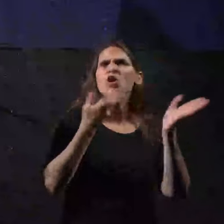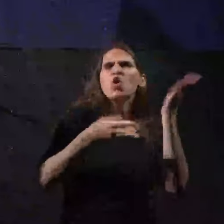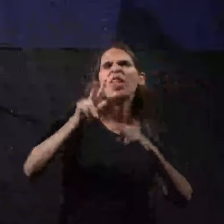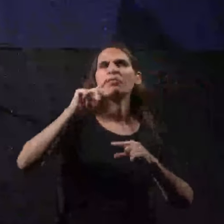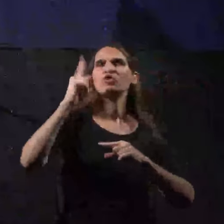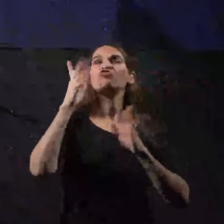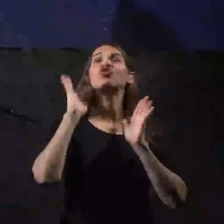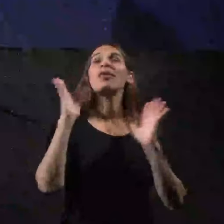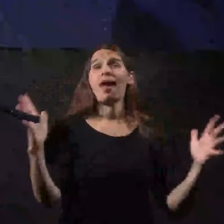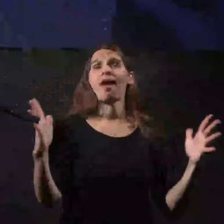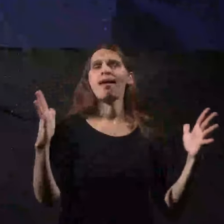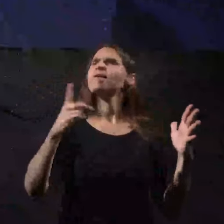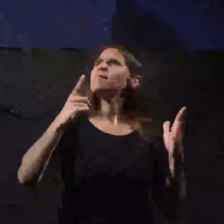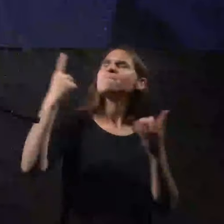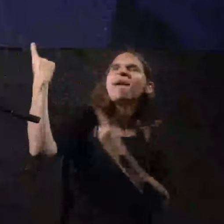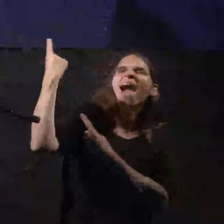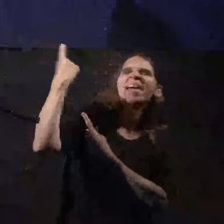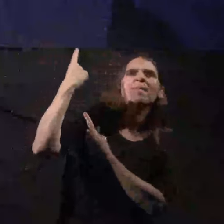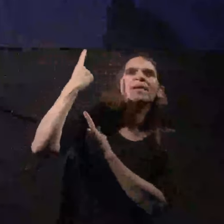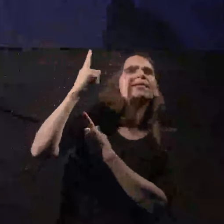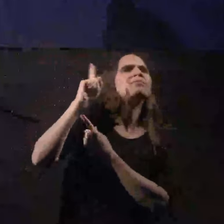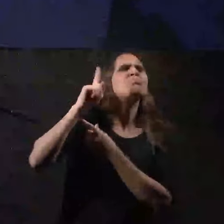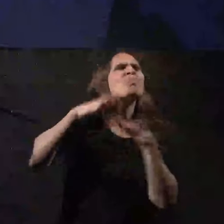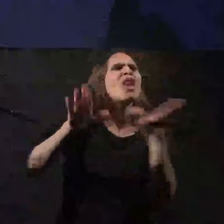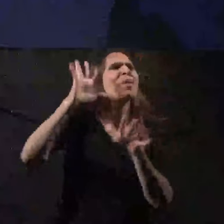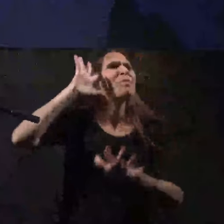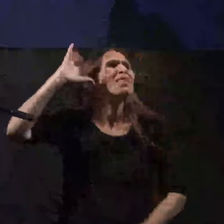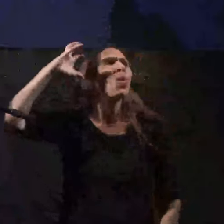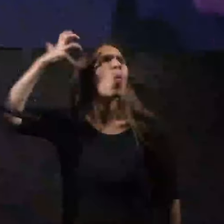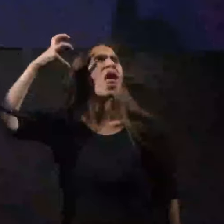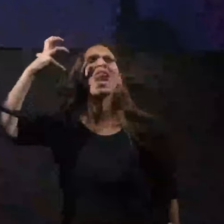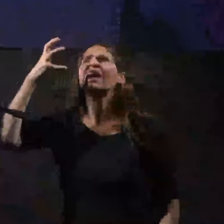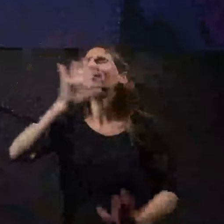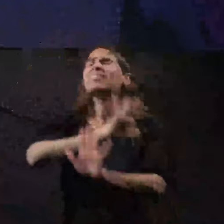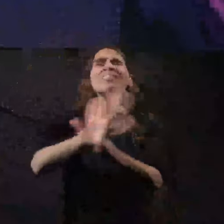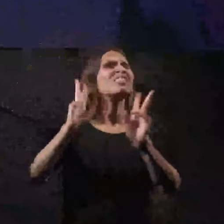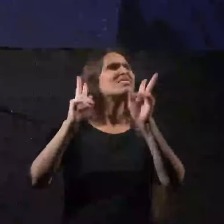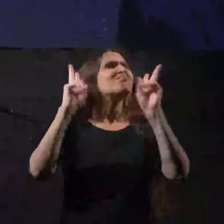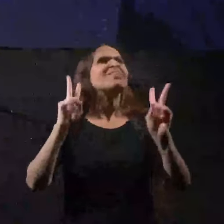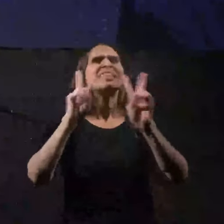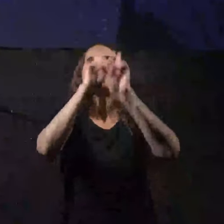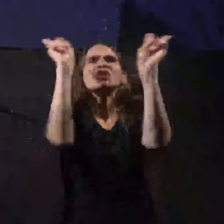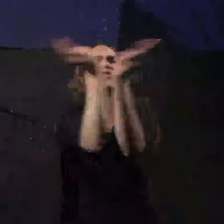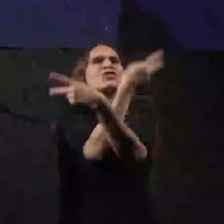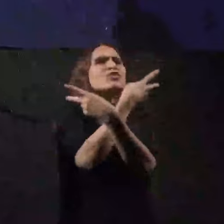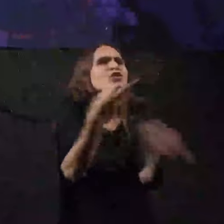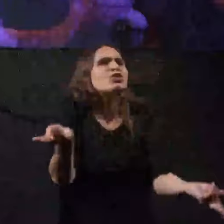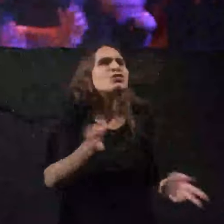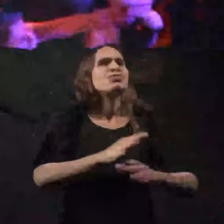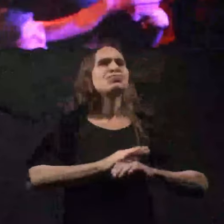משנה ממשלה מטוללת, חסרת מעצורים